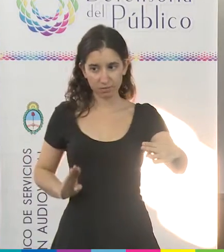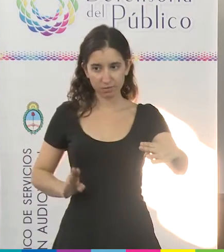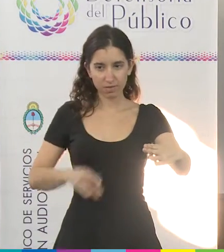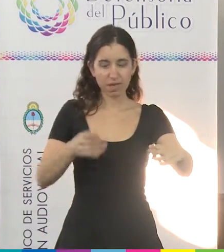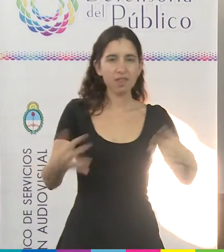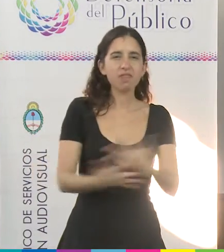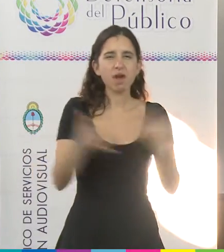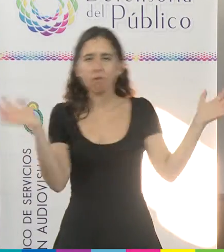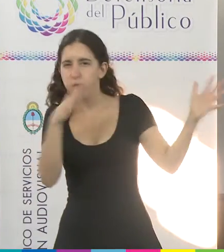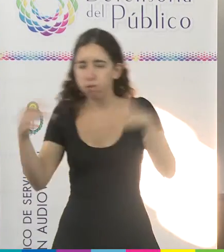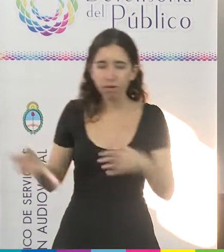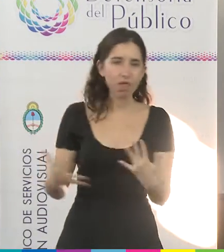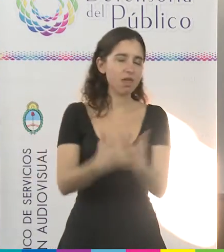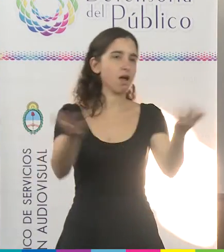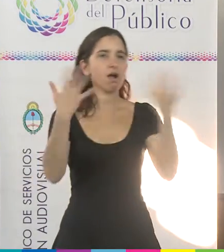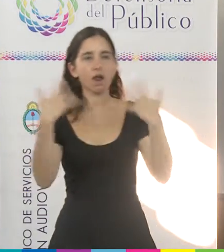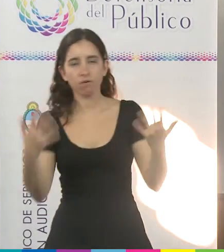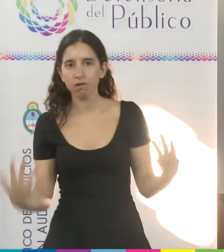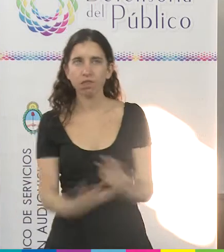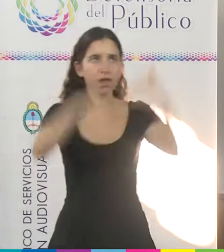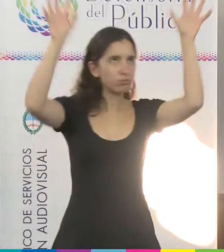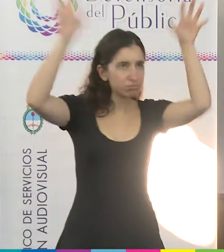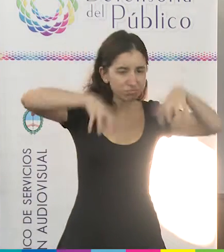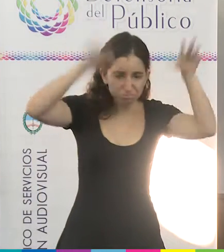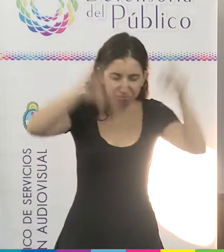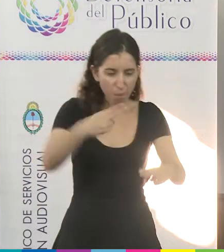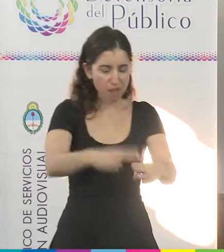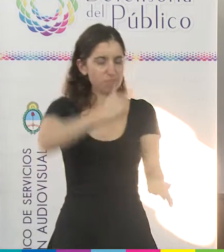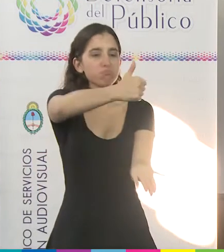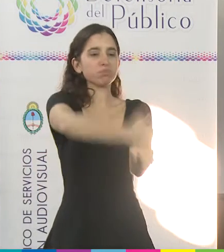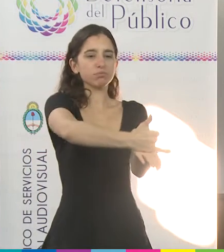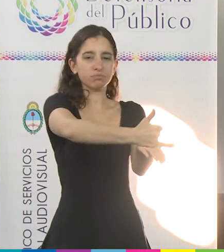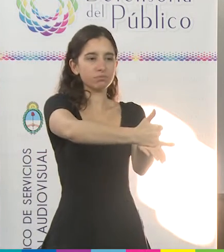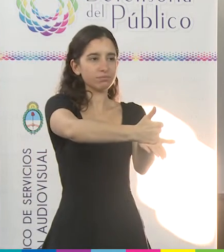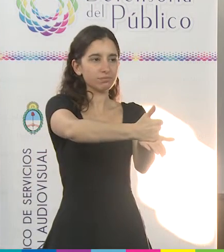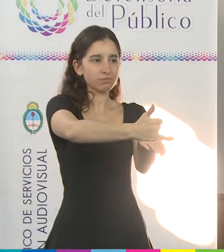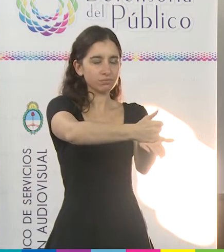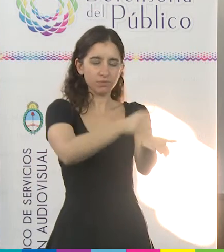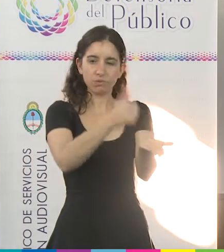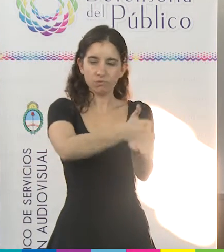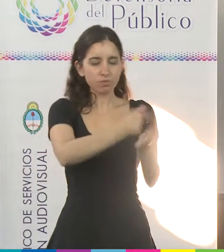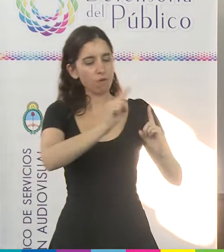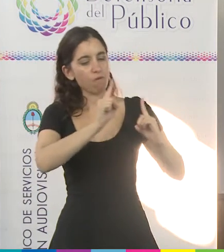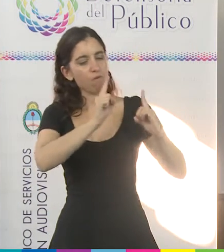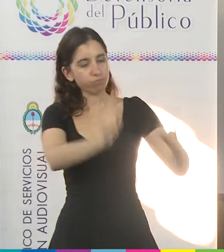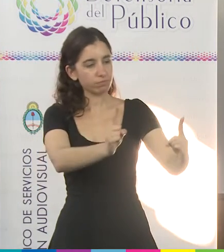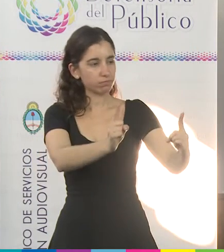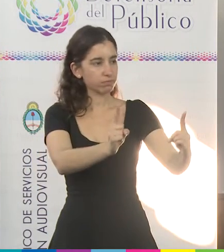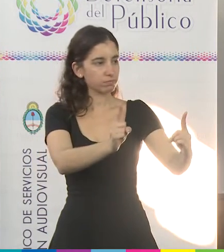viento, con calor, con lluvia, pero ahí estamos, presentes.